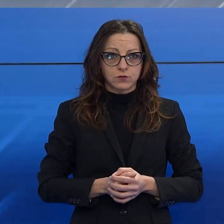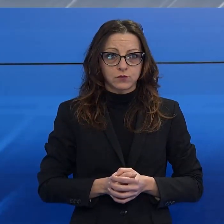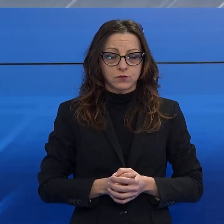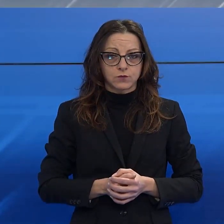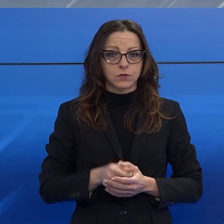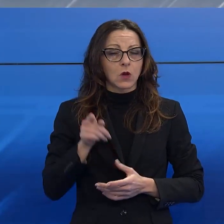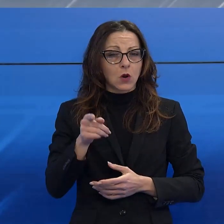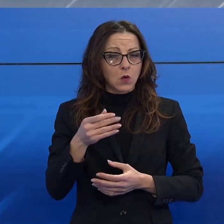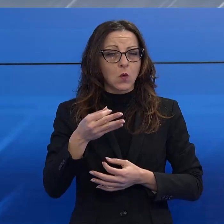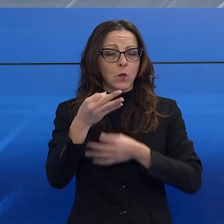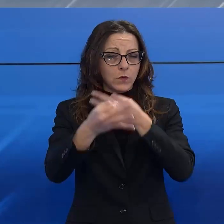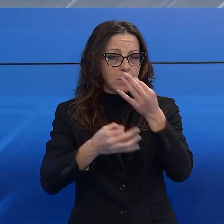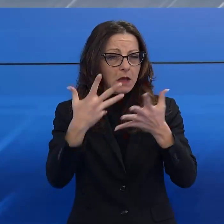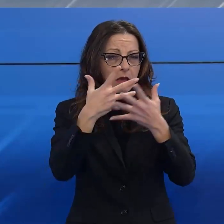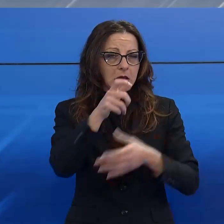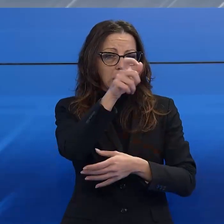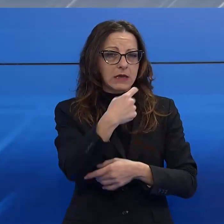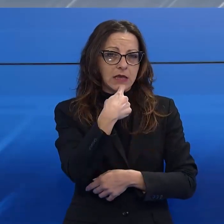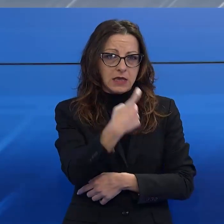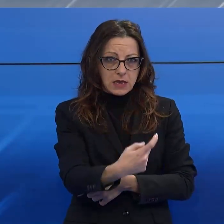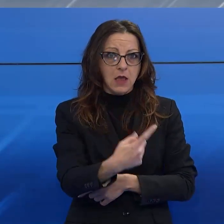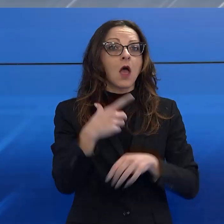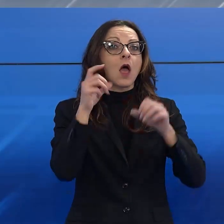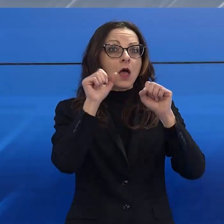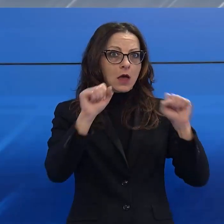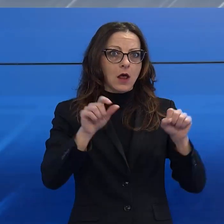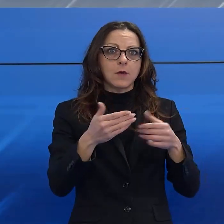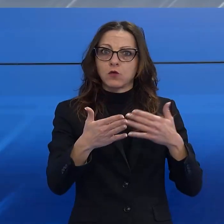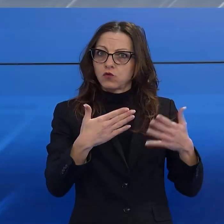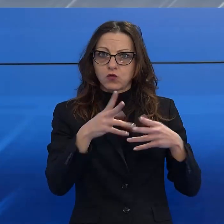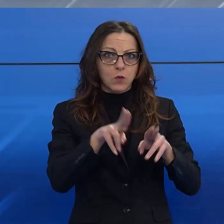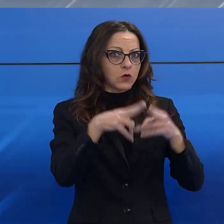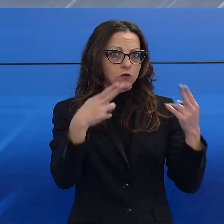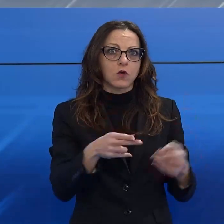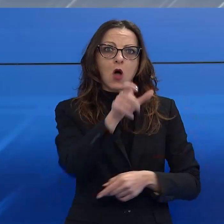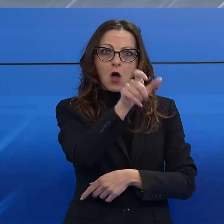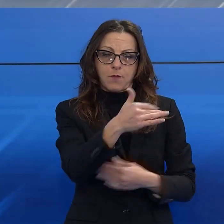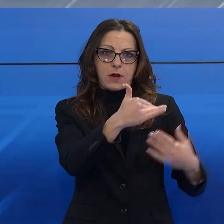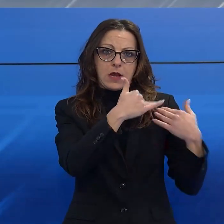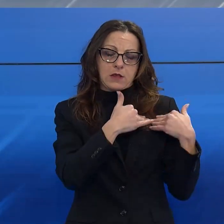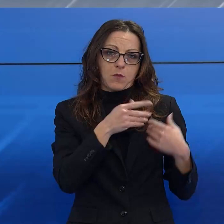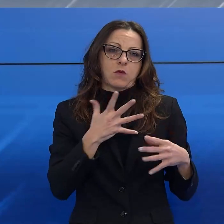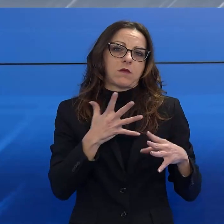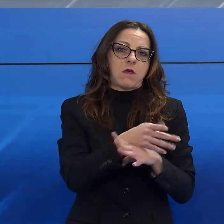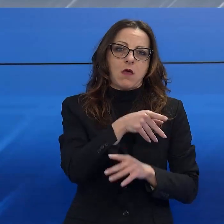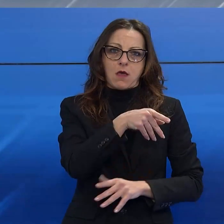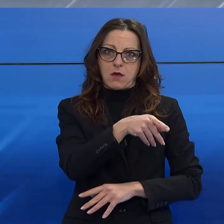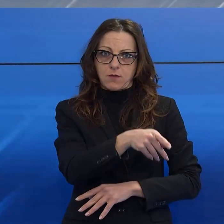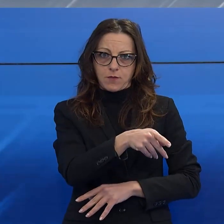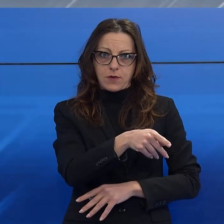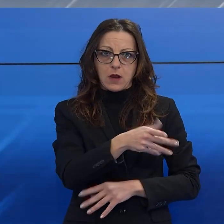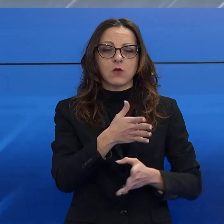minuziosa descrizione però, i militari sono riusciti a rintracciare l'aggressore e a trovare nel corso di una